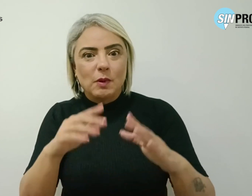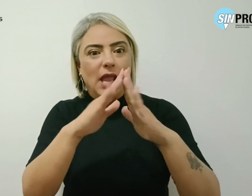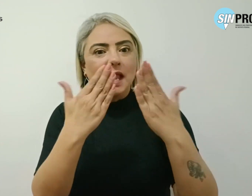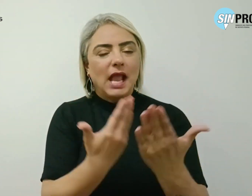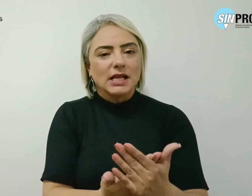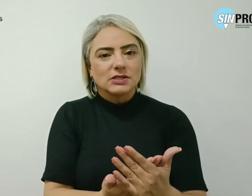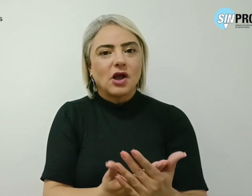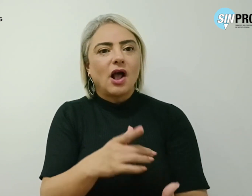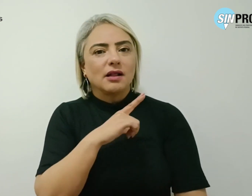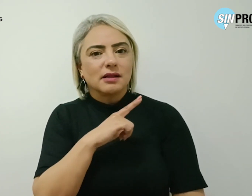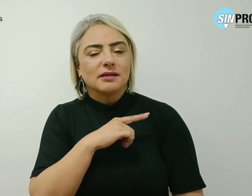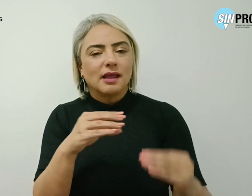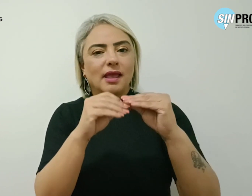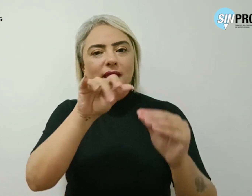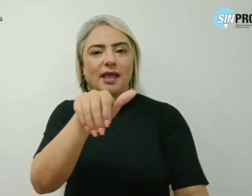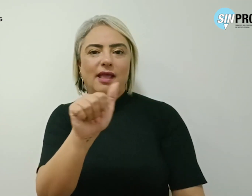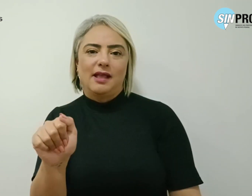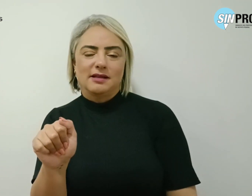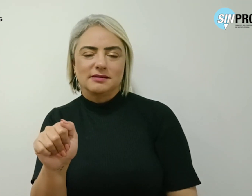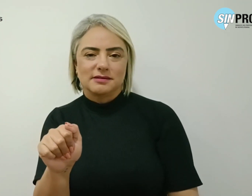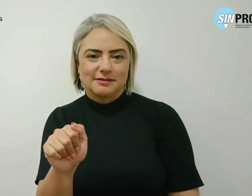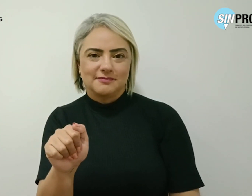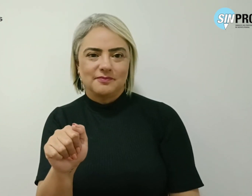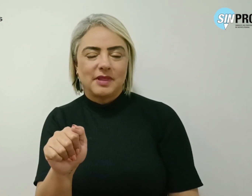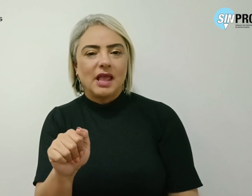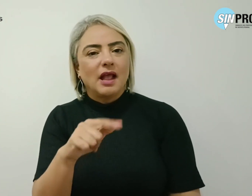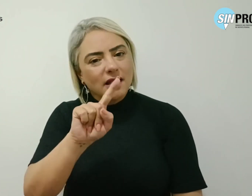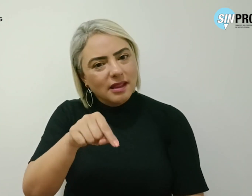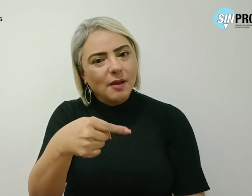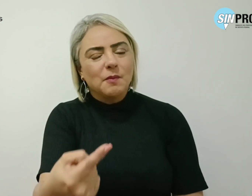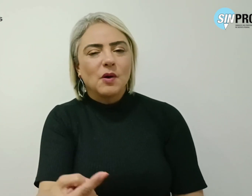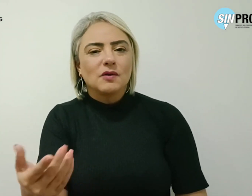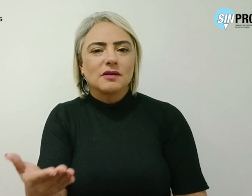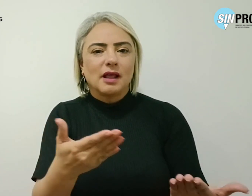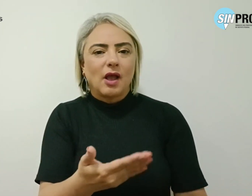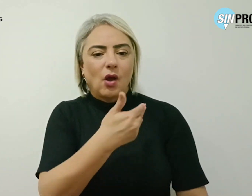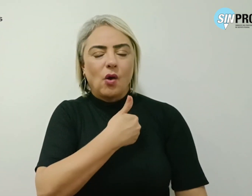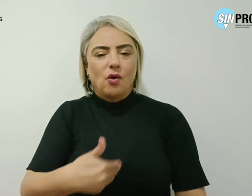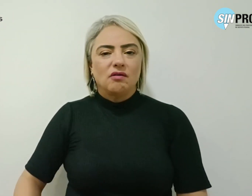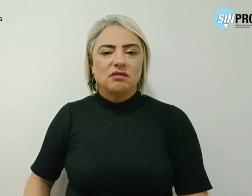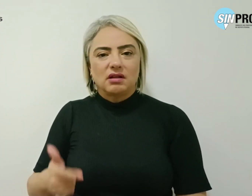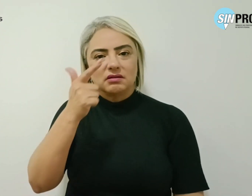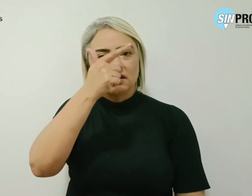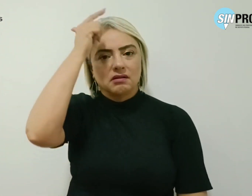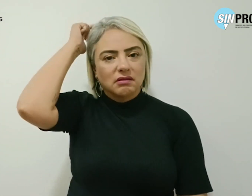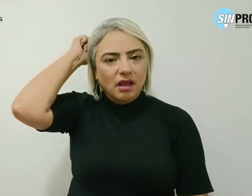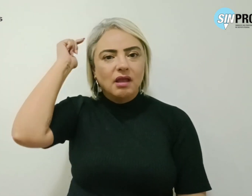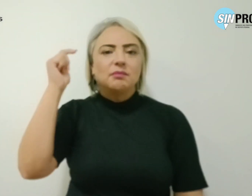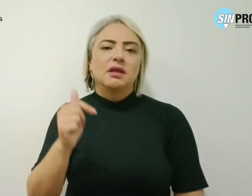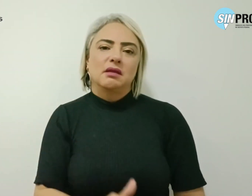passou a ter EJA. Contudo, logo depois vieram o governo Temer, do MDB, que